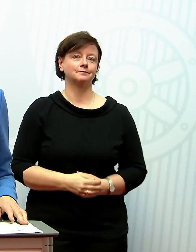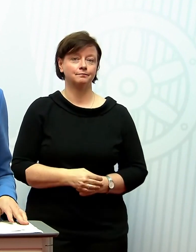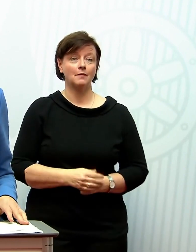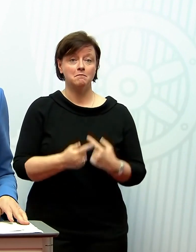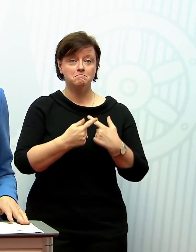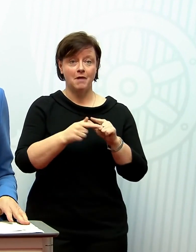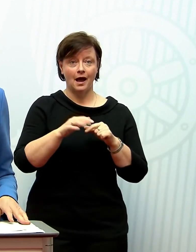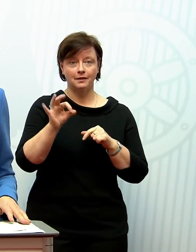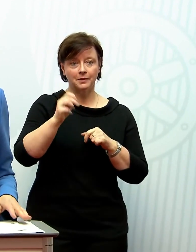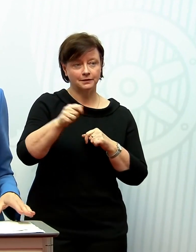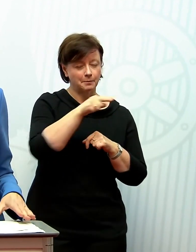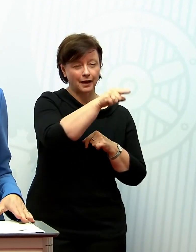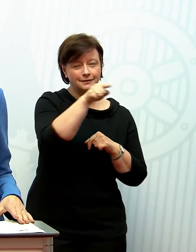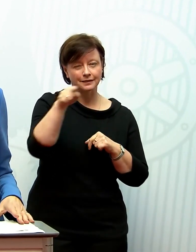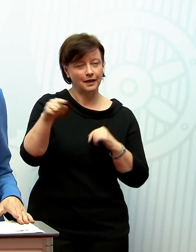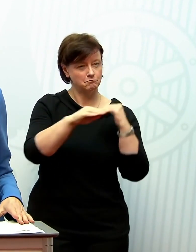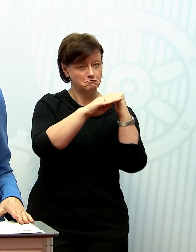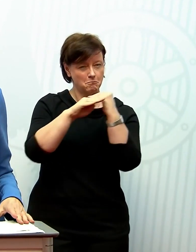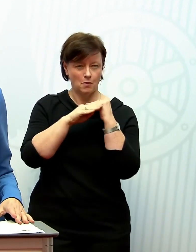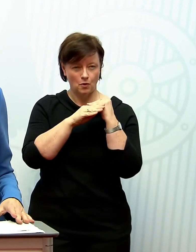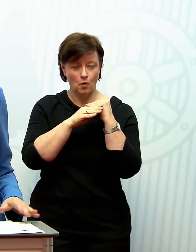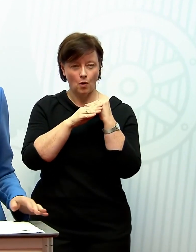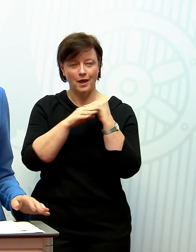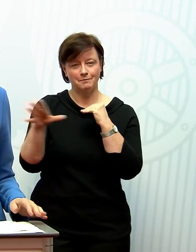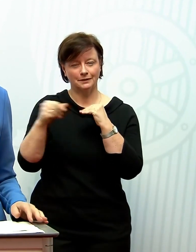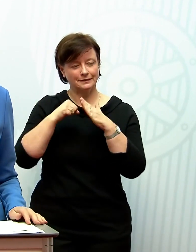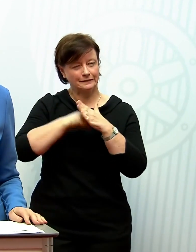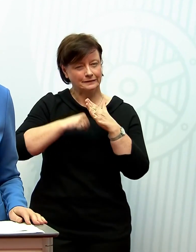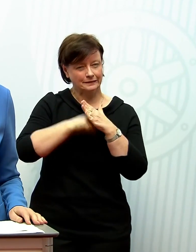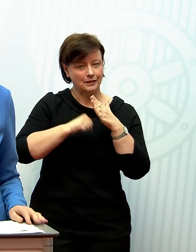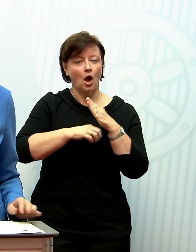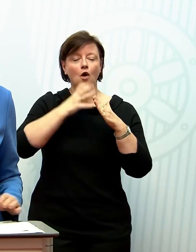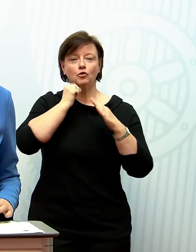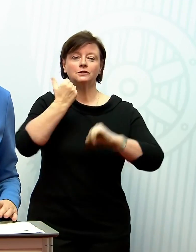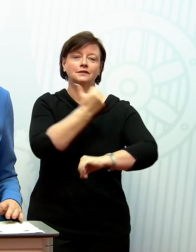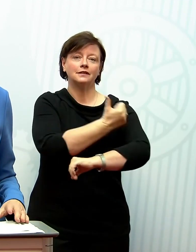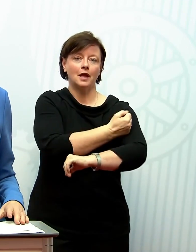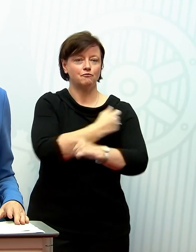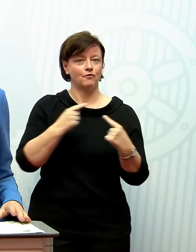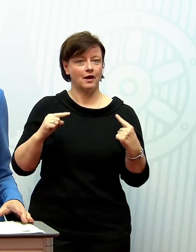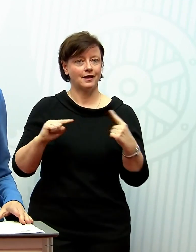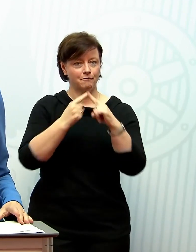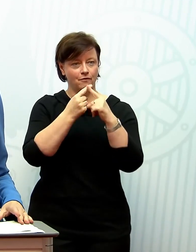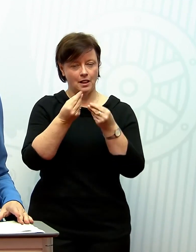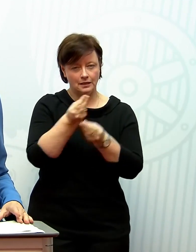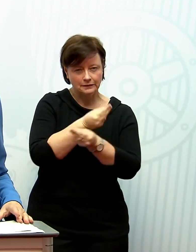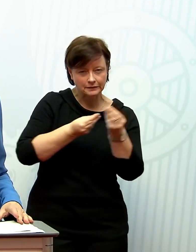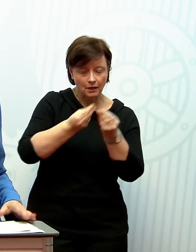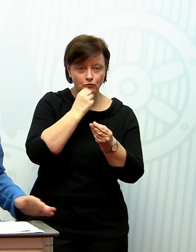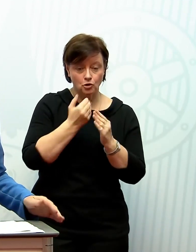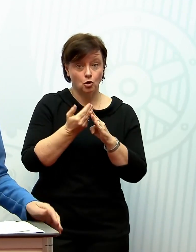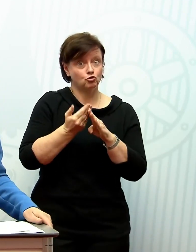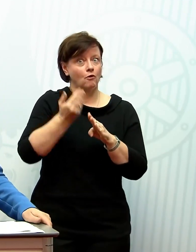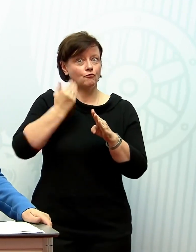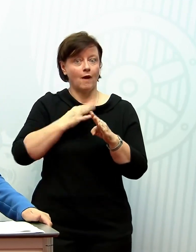Ministerpräsidenten, Kollegen und Kolleginnen für den Impfgipfel eingesetzt und bereits im Vorfeld dieses Gipfels ist ja einiges in Bewegung